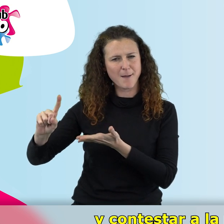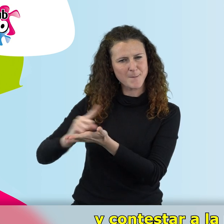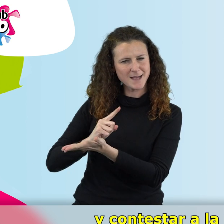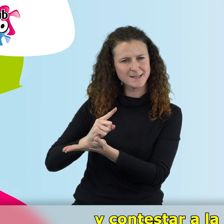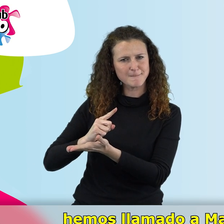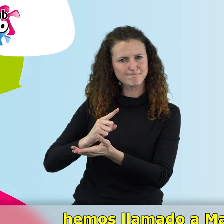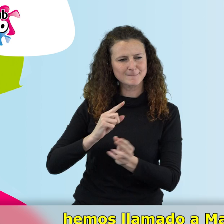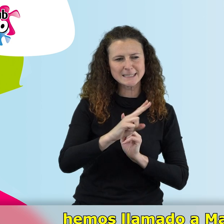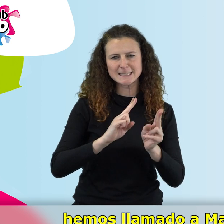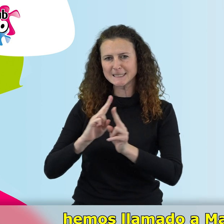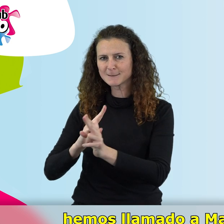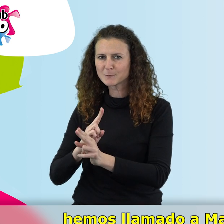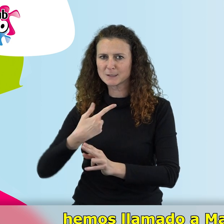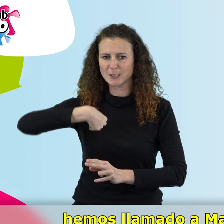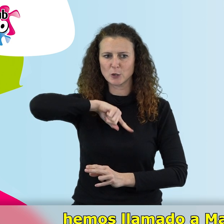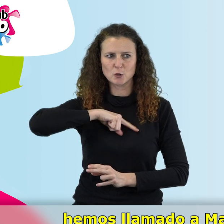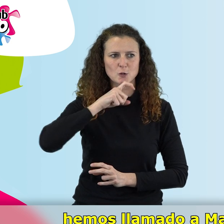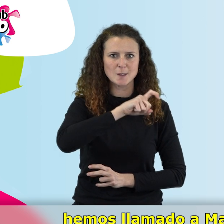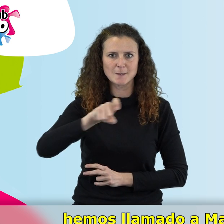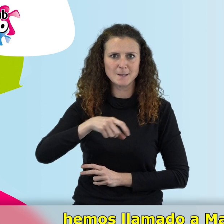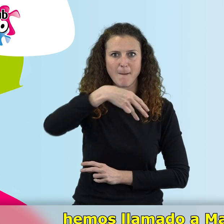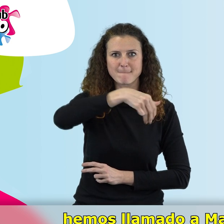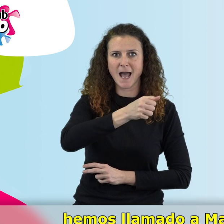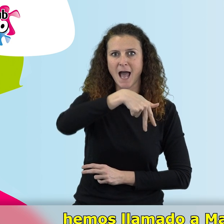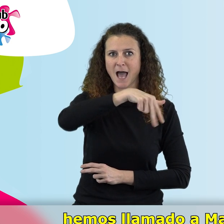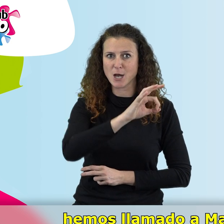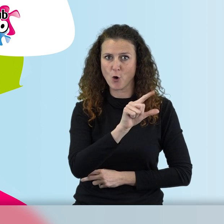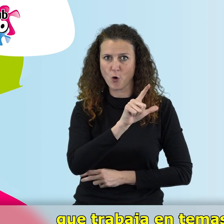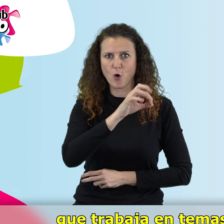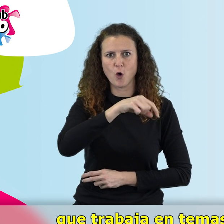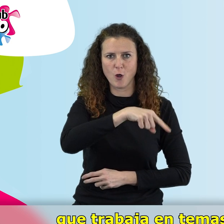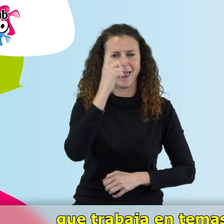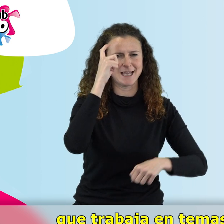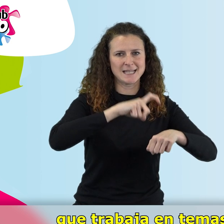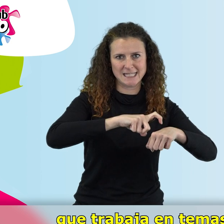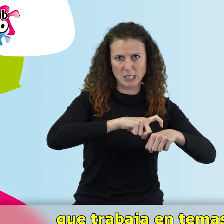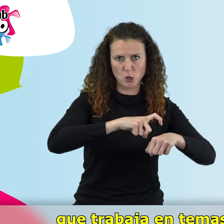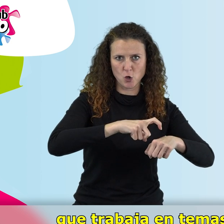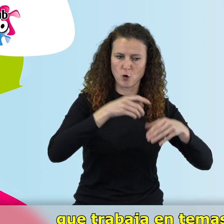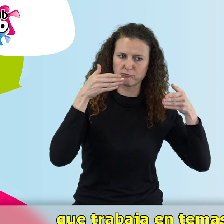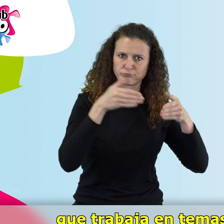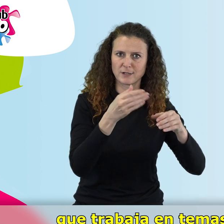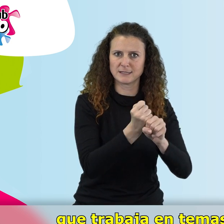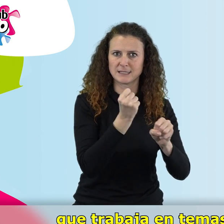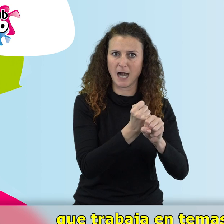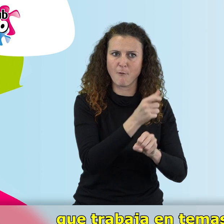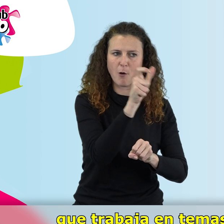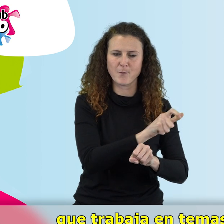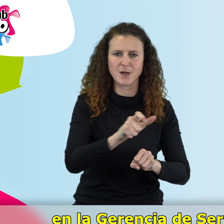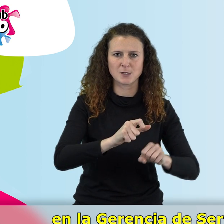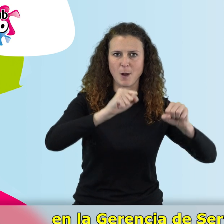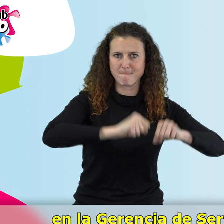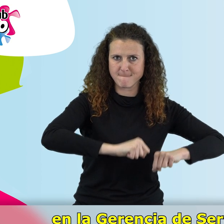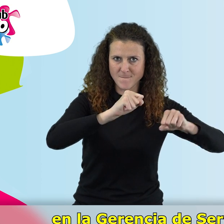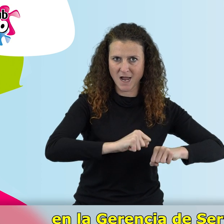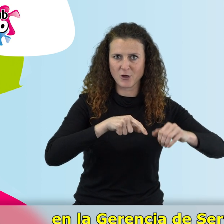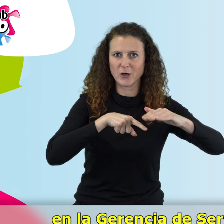Margarita, hemos llamado a Manolo Andrés, psicólogo que trabaja en temas relacionados con las personas mayores